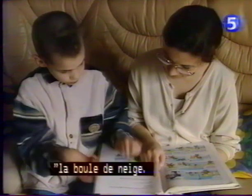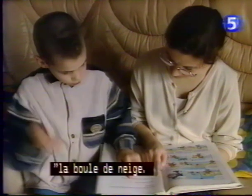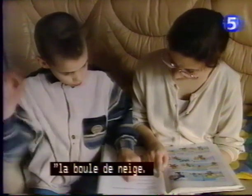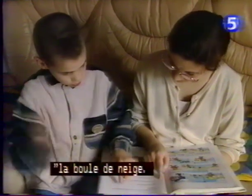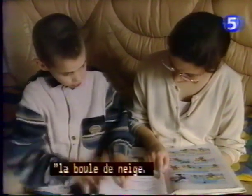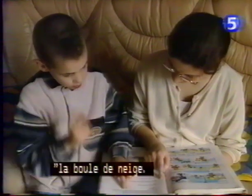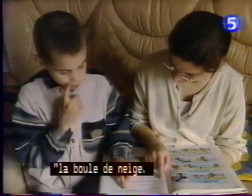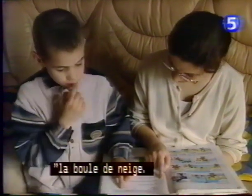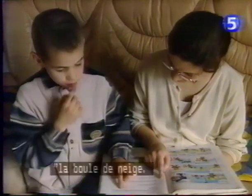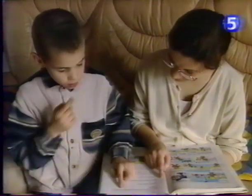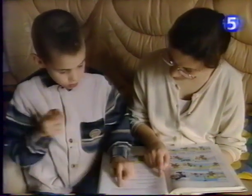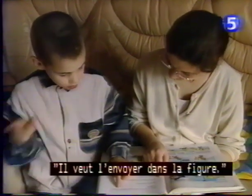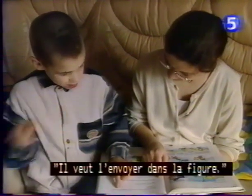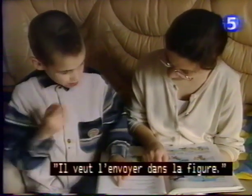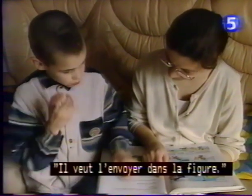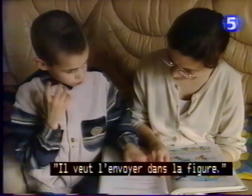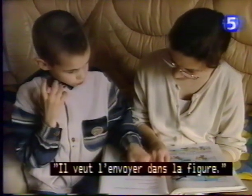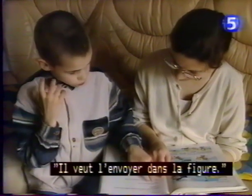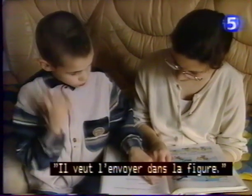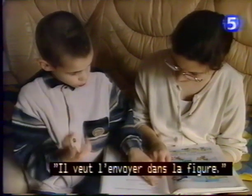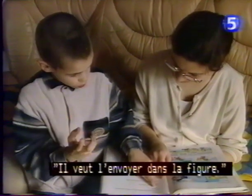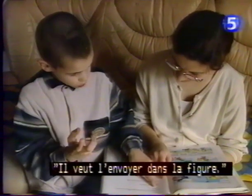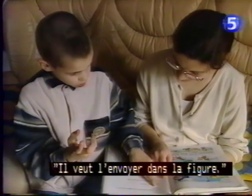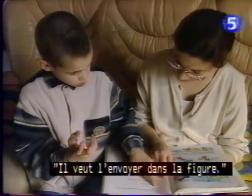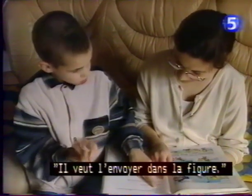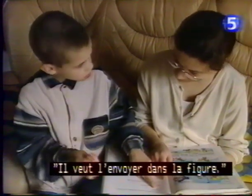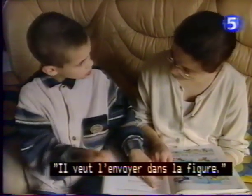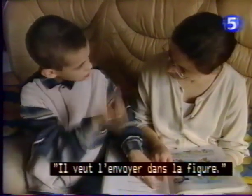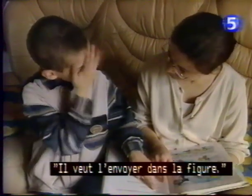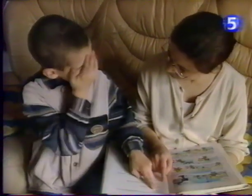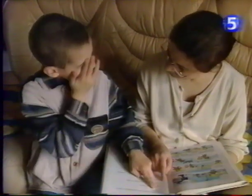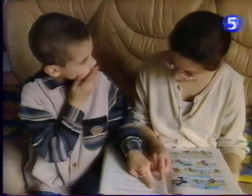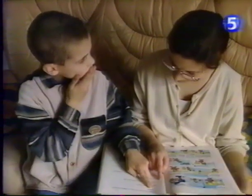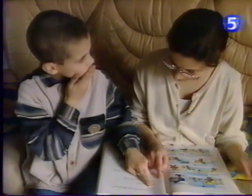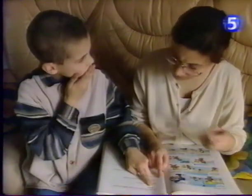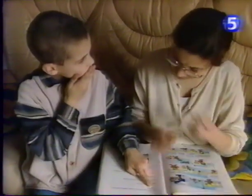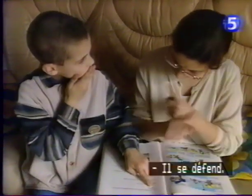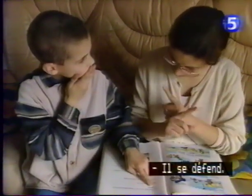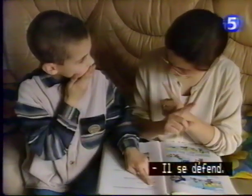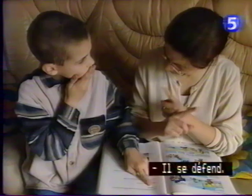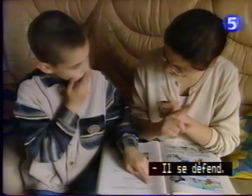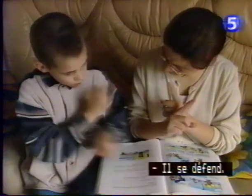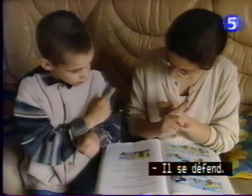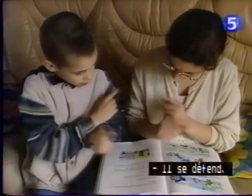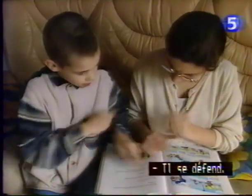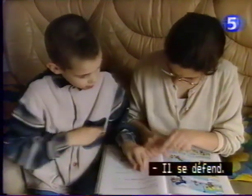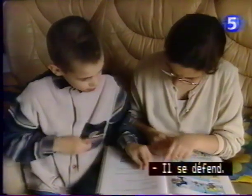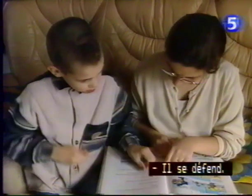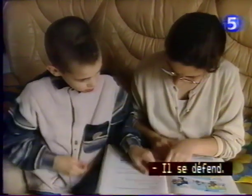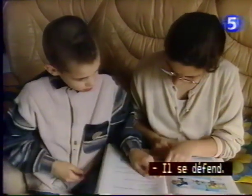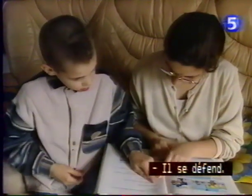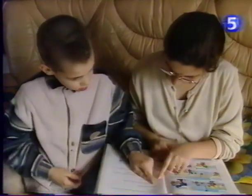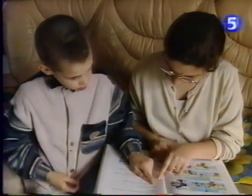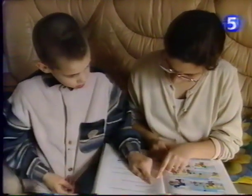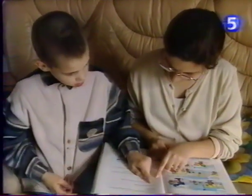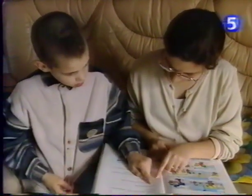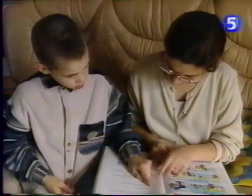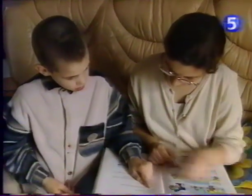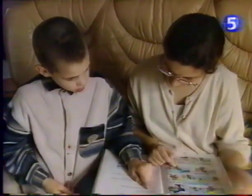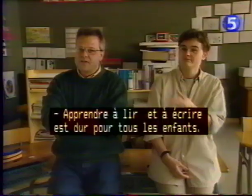neige. Il veut l'envoyer dans la figure. Il se défend. L'apprentissage de la lecture